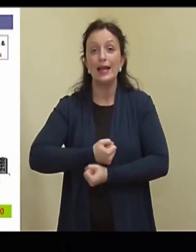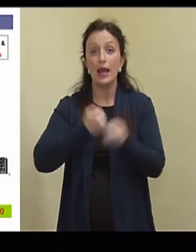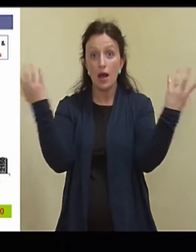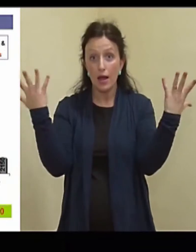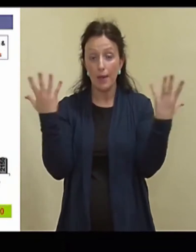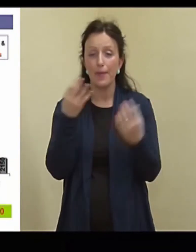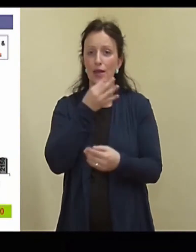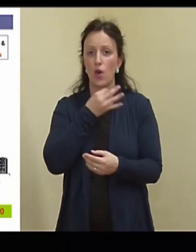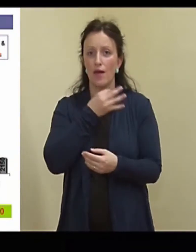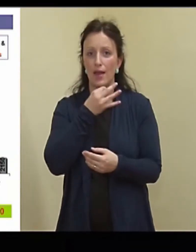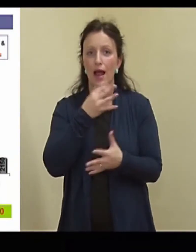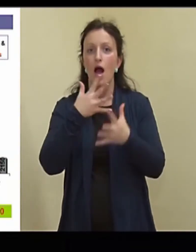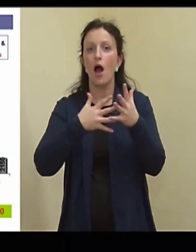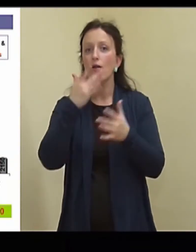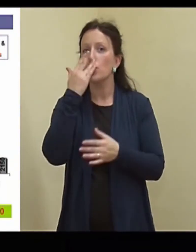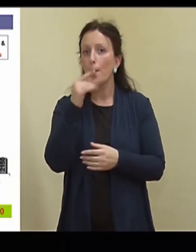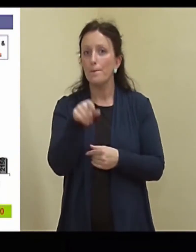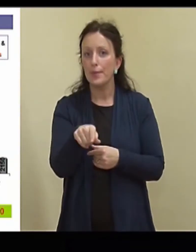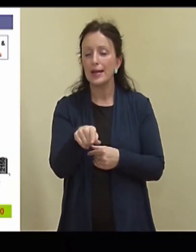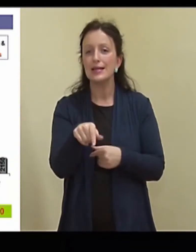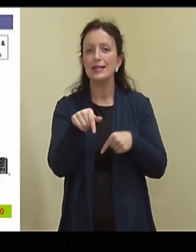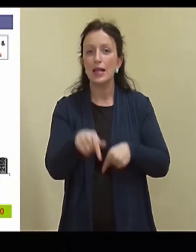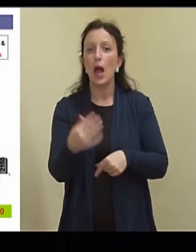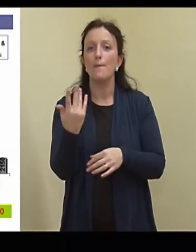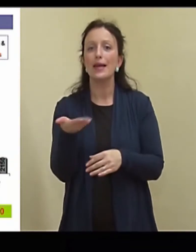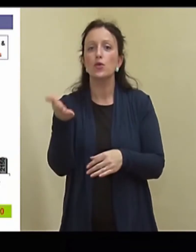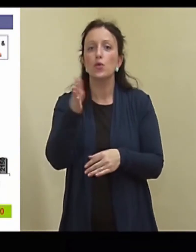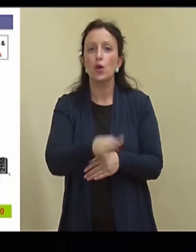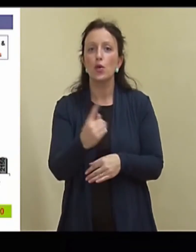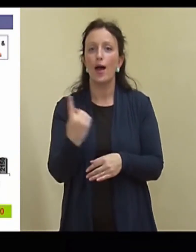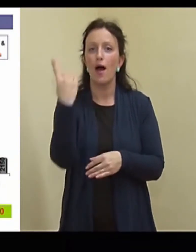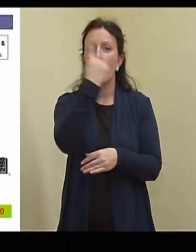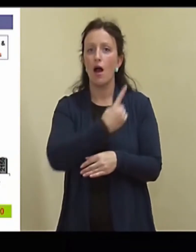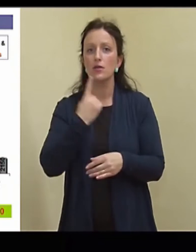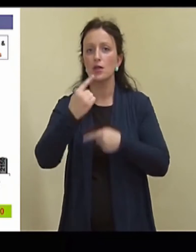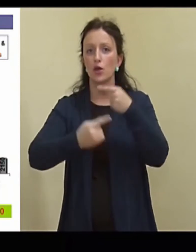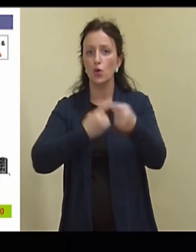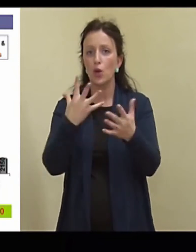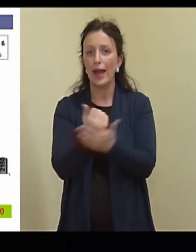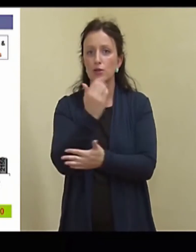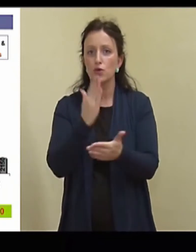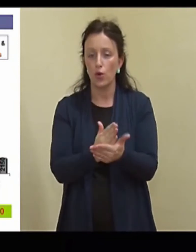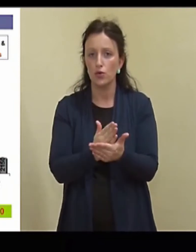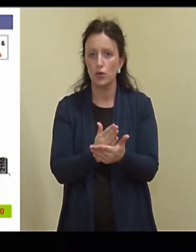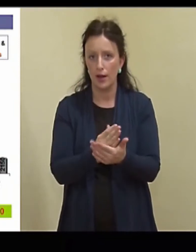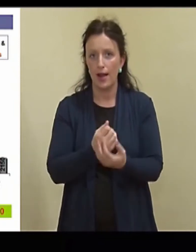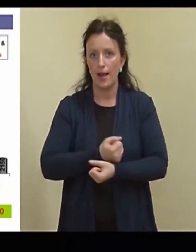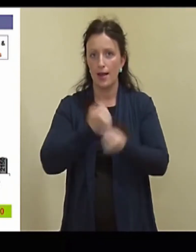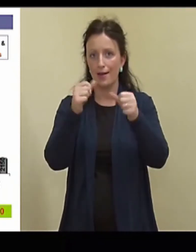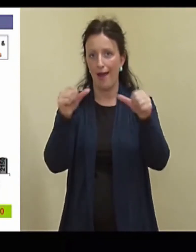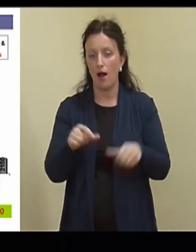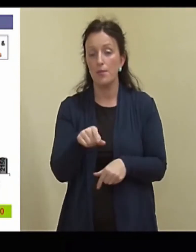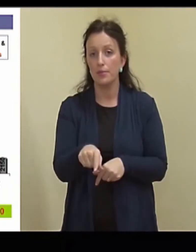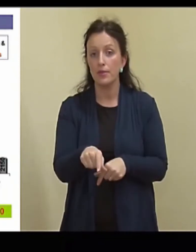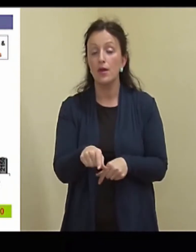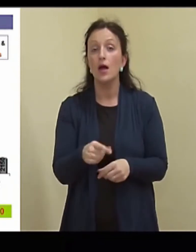siin on, see arv näitab mitu tükki ühes aastas on leitud lõhkekehased. Ja